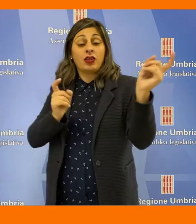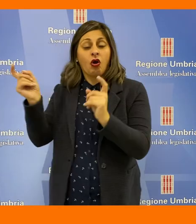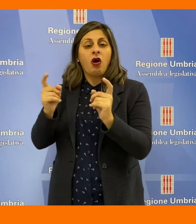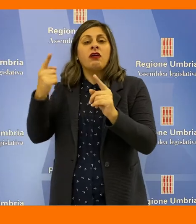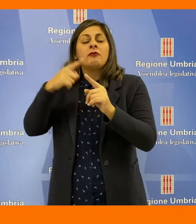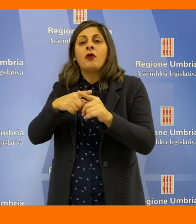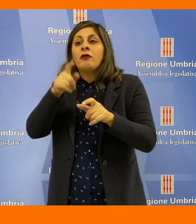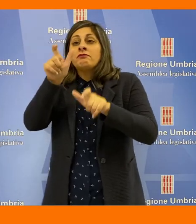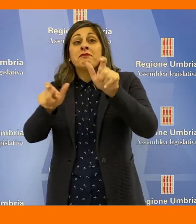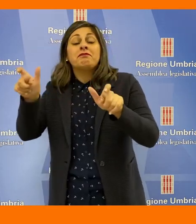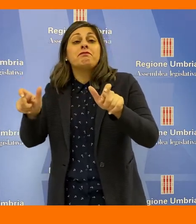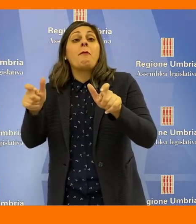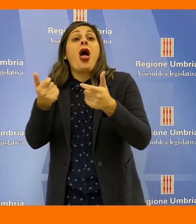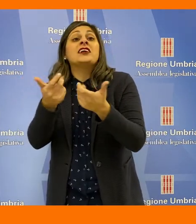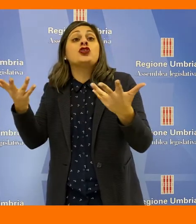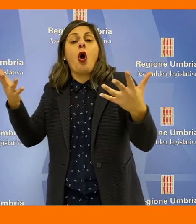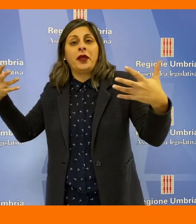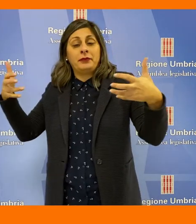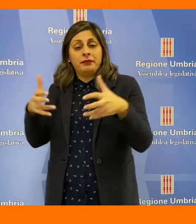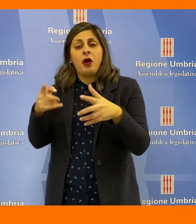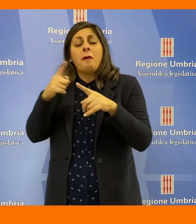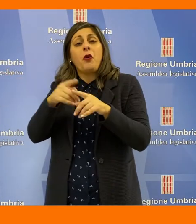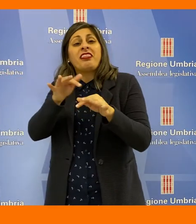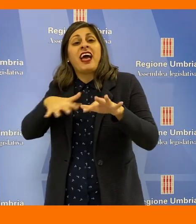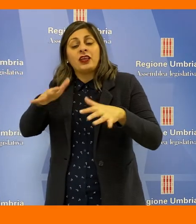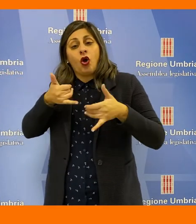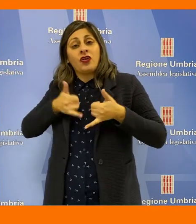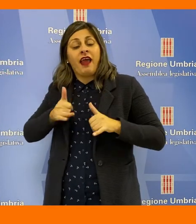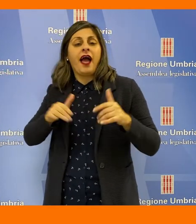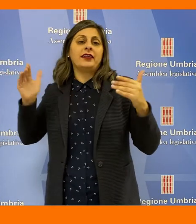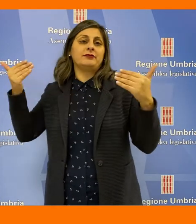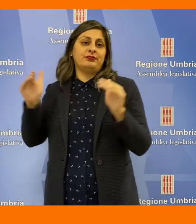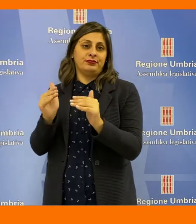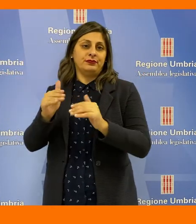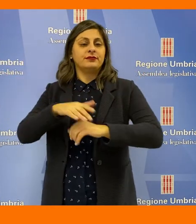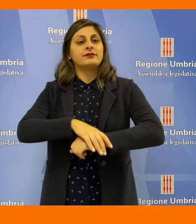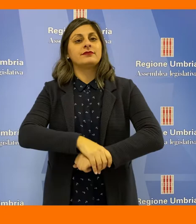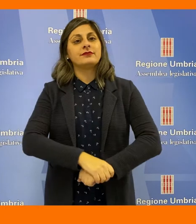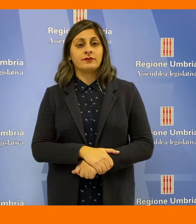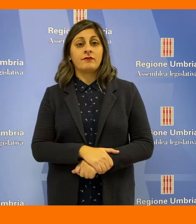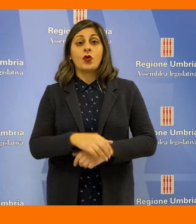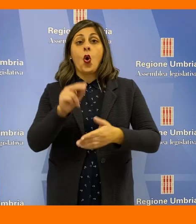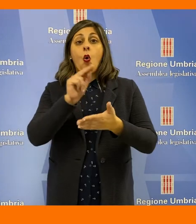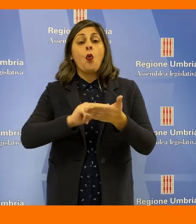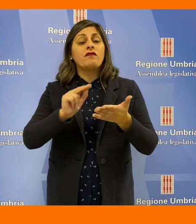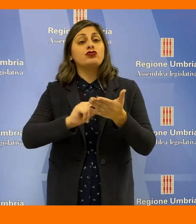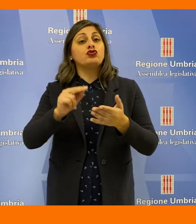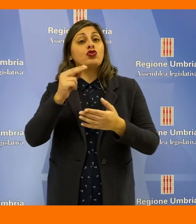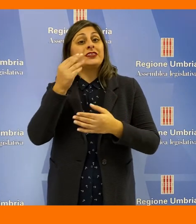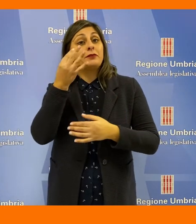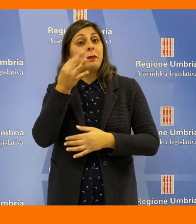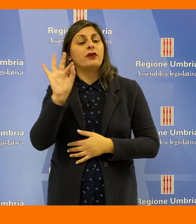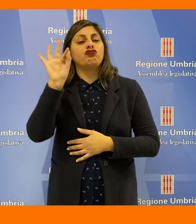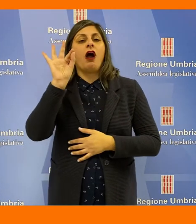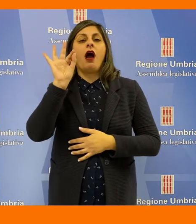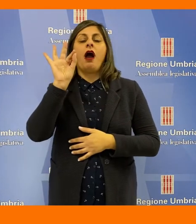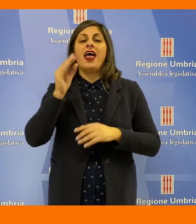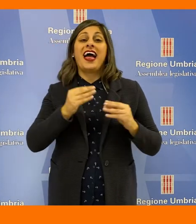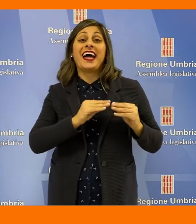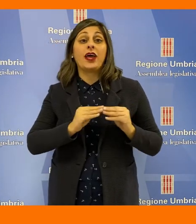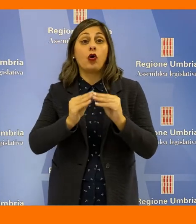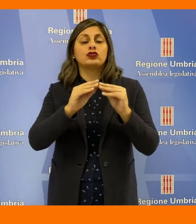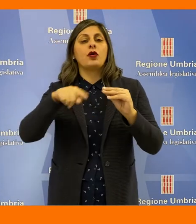migratori, dal decremento demografico e dalla denatalità sul territorio. Potenziamento dell'ufficio